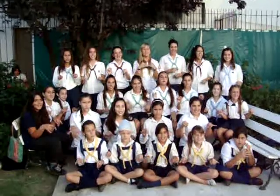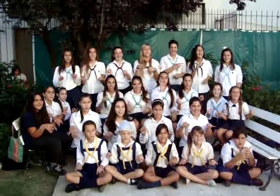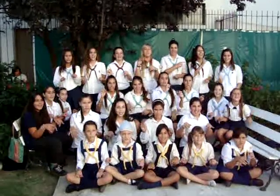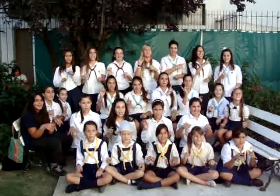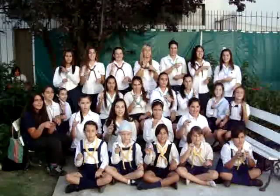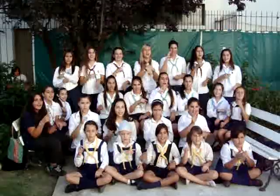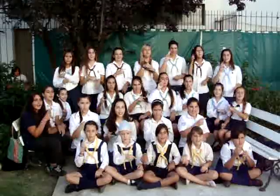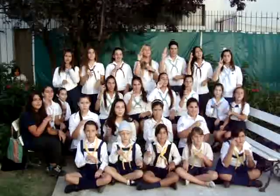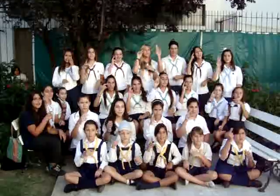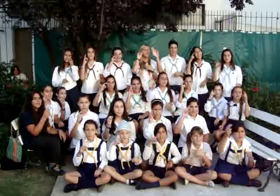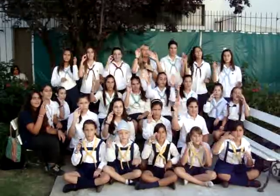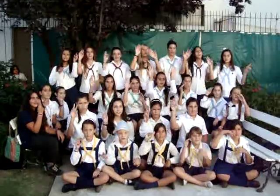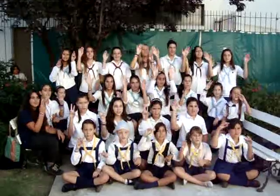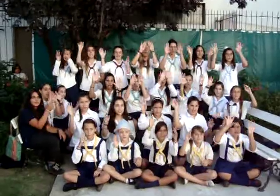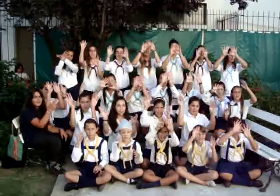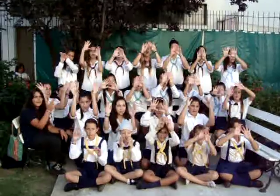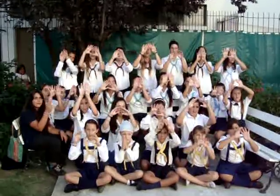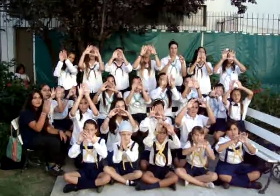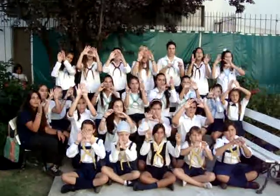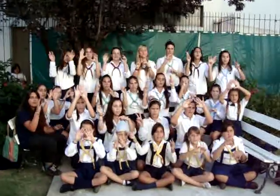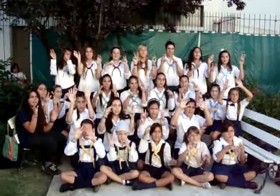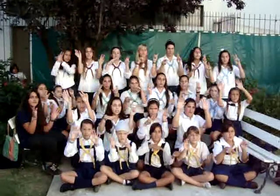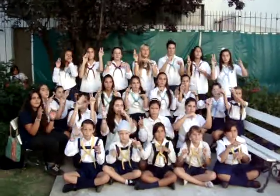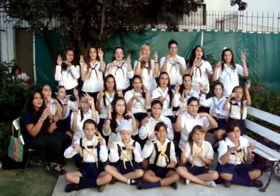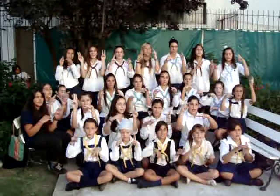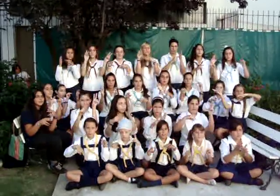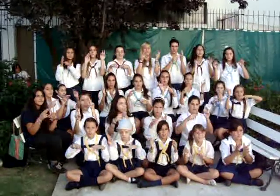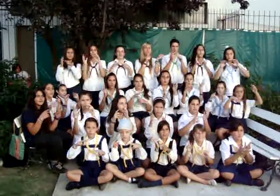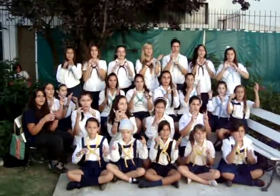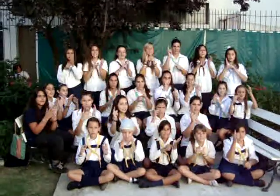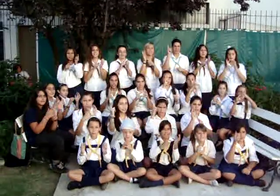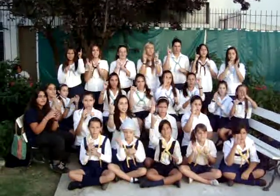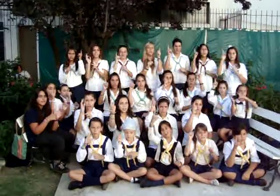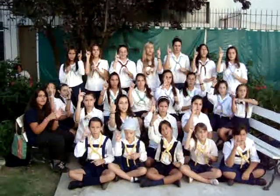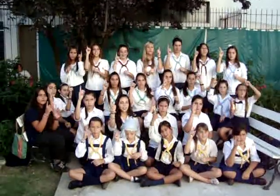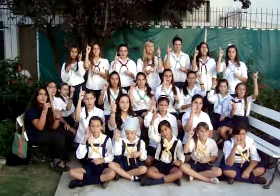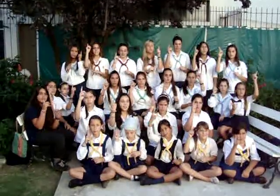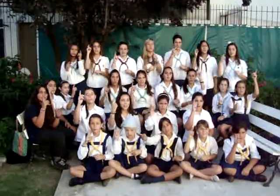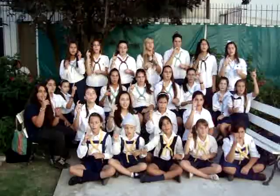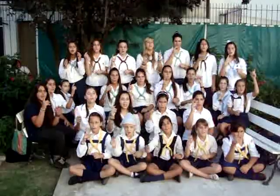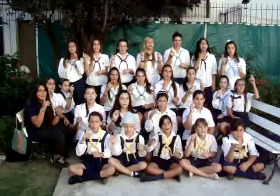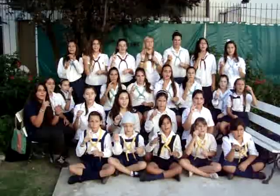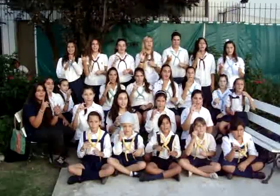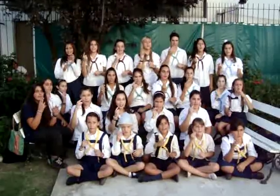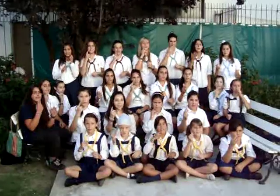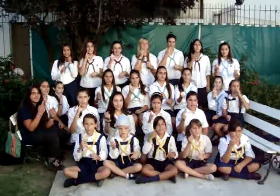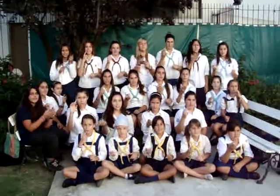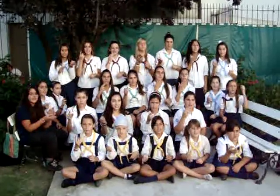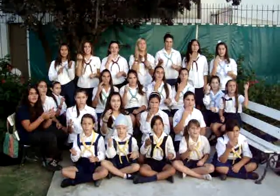que estás mirando al cielo y buscando al Señor para decirle